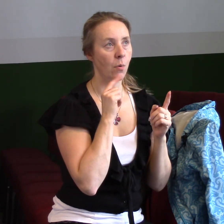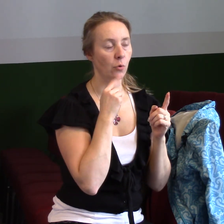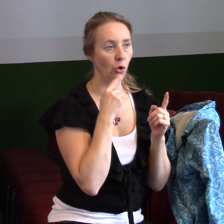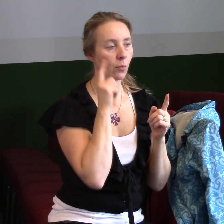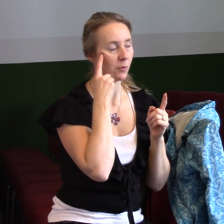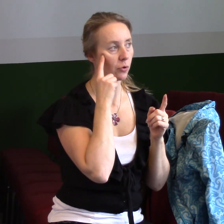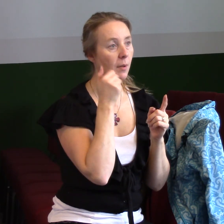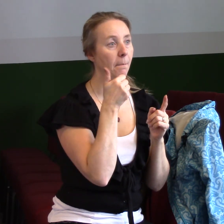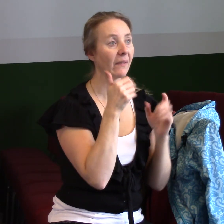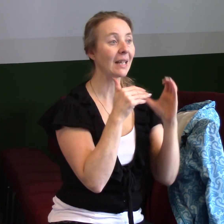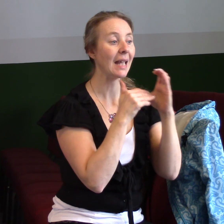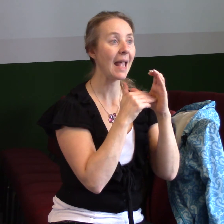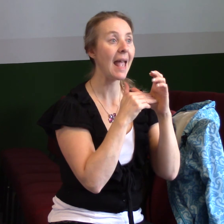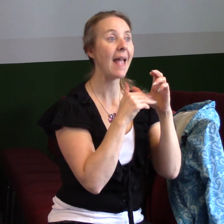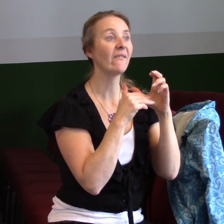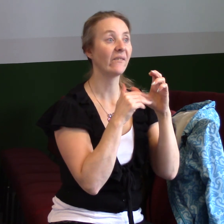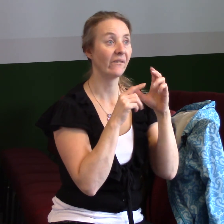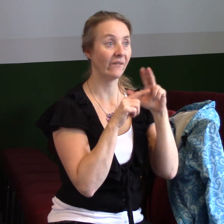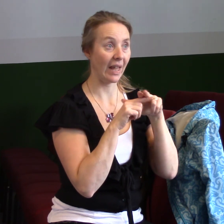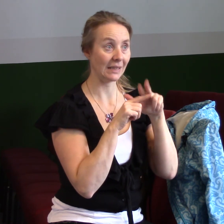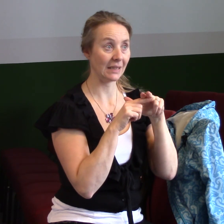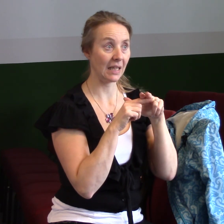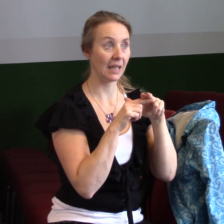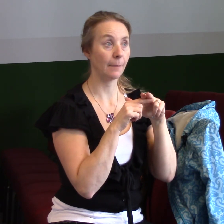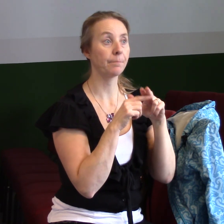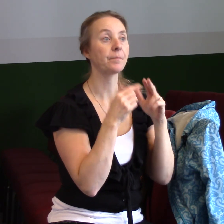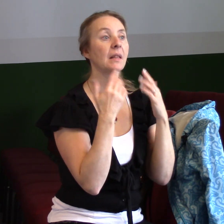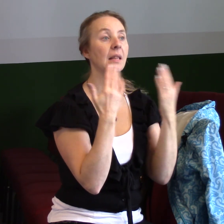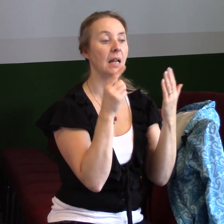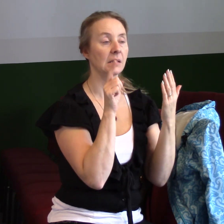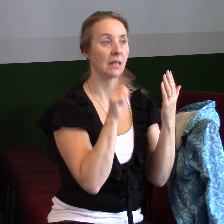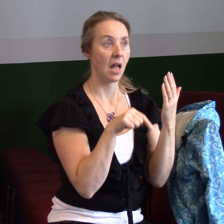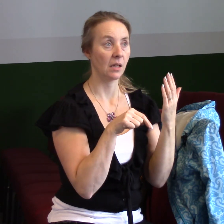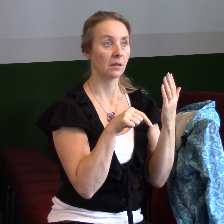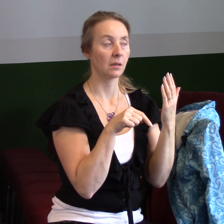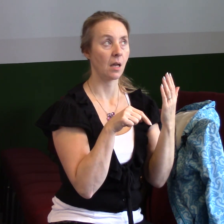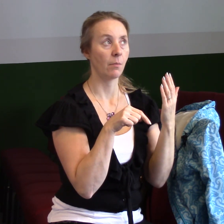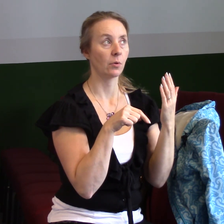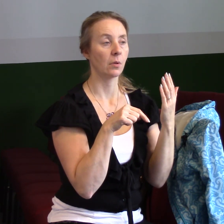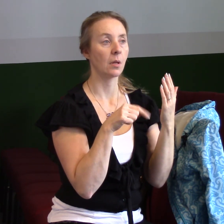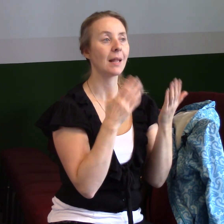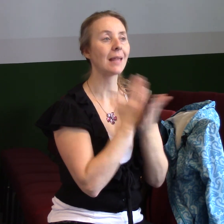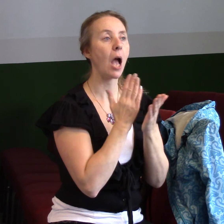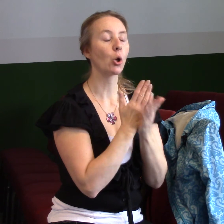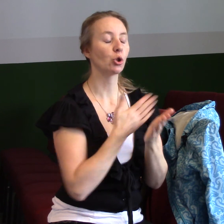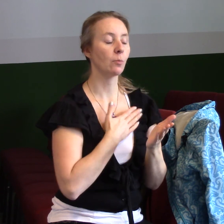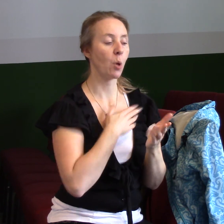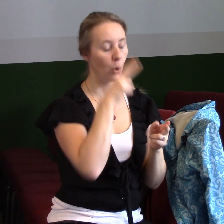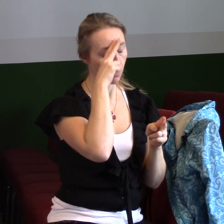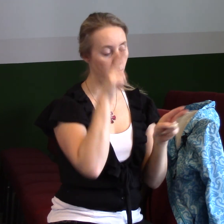Jedno je v Efesky, v šesté kapitole, v desátém až osmnáctém verši. To znáte. Nakonec, moji bratři, posilujte se v pánu